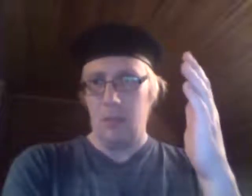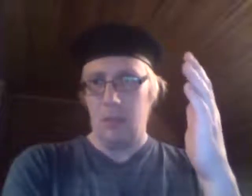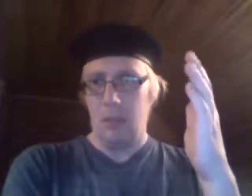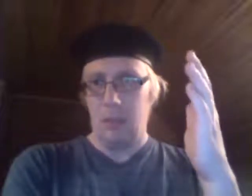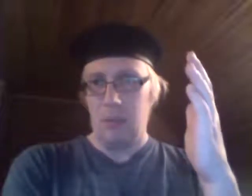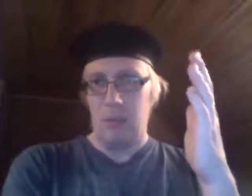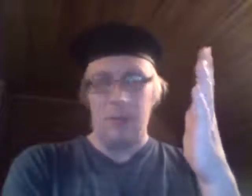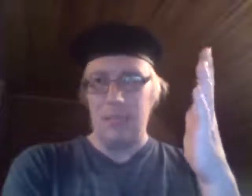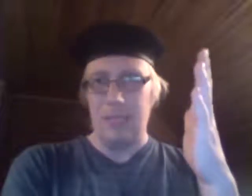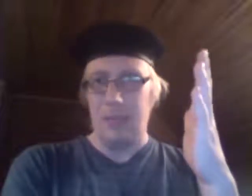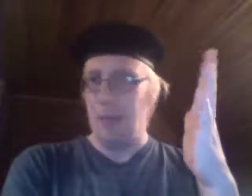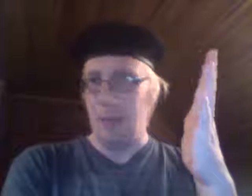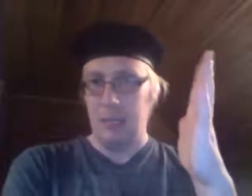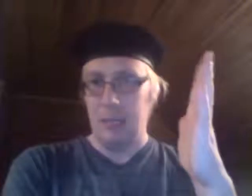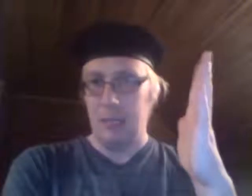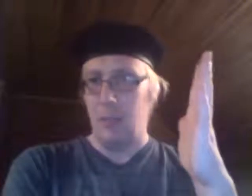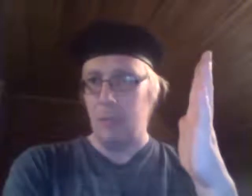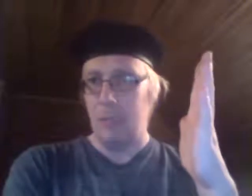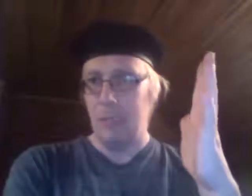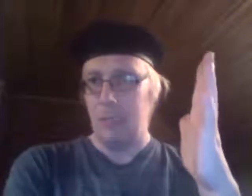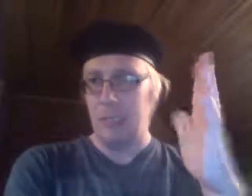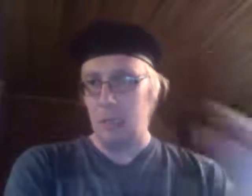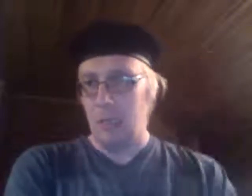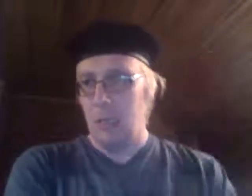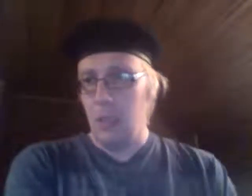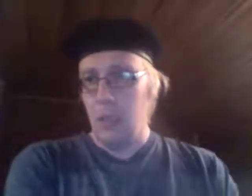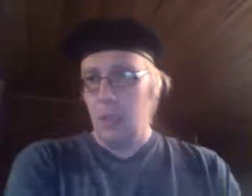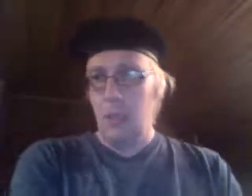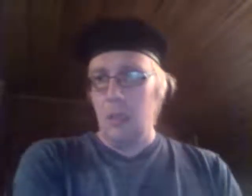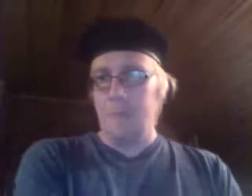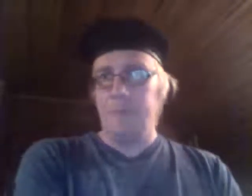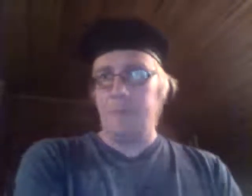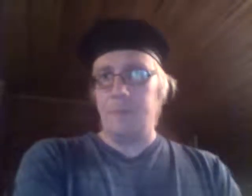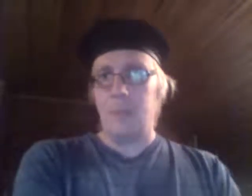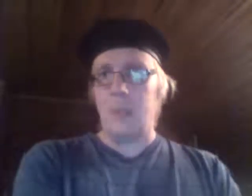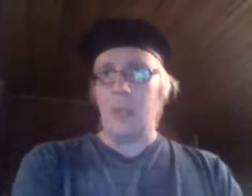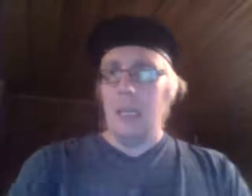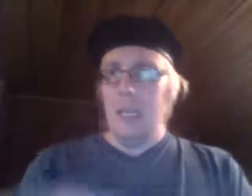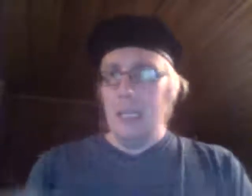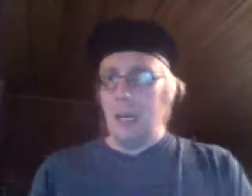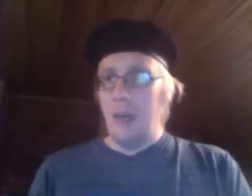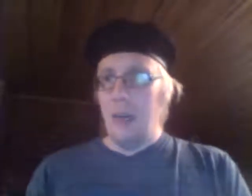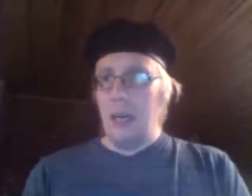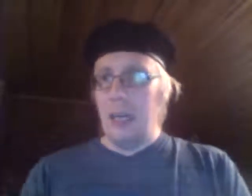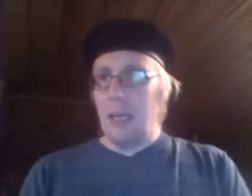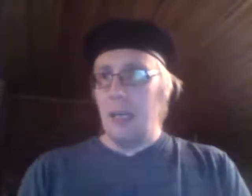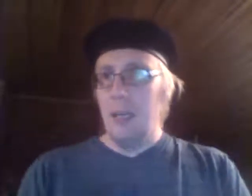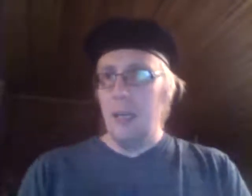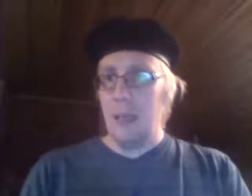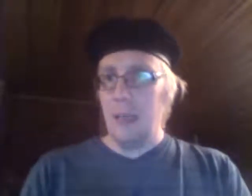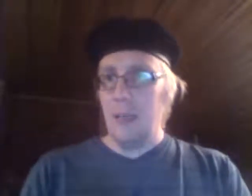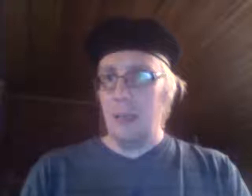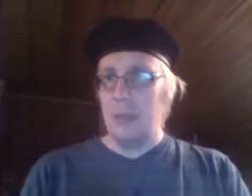Vai onko se siinä vai mikä siellä? Mä en ihan tarkkaan muista näitä asioita. Eli tää on aika rajusti